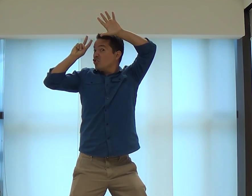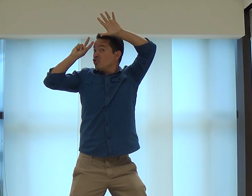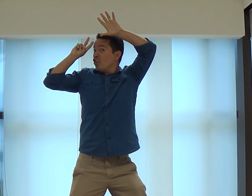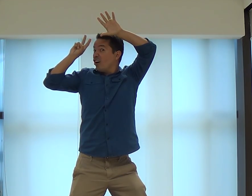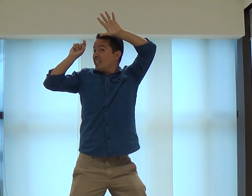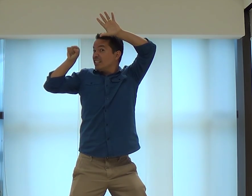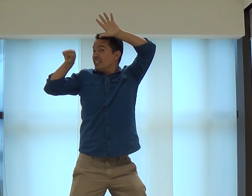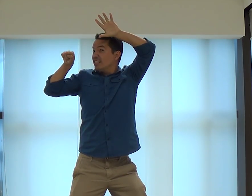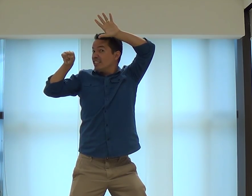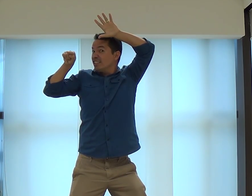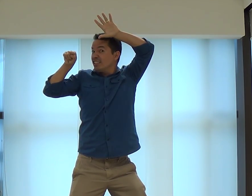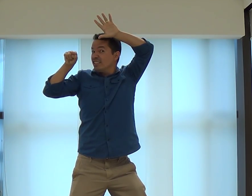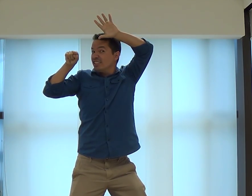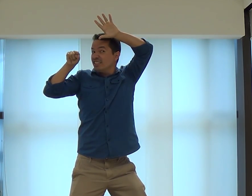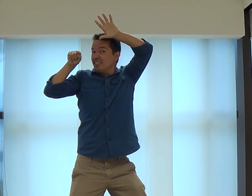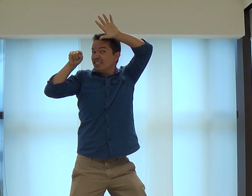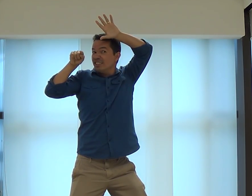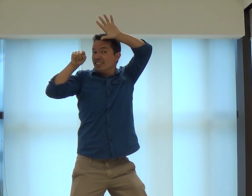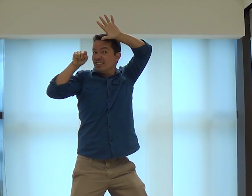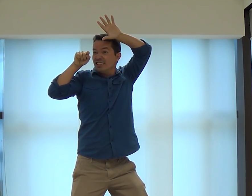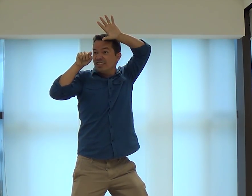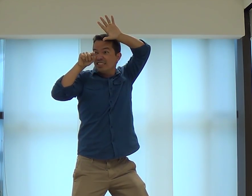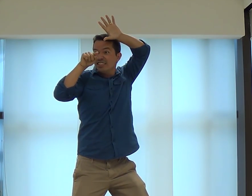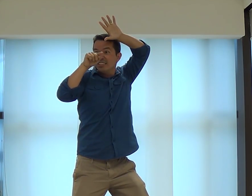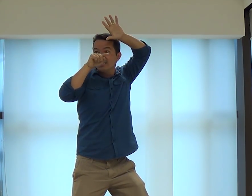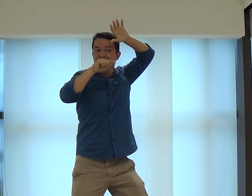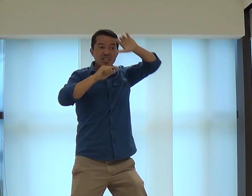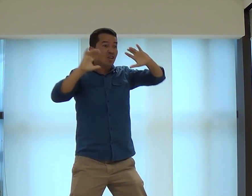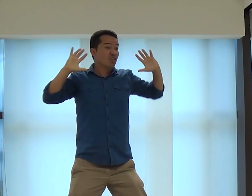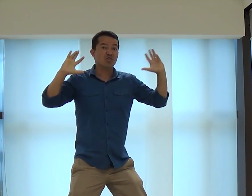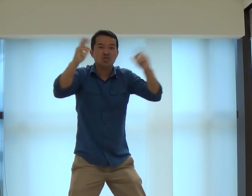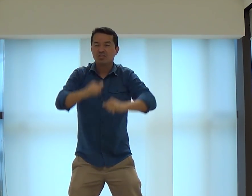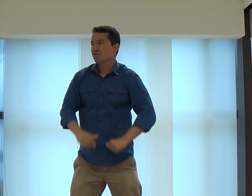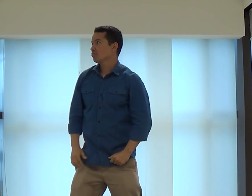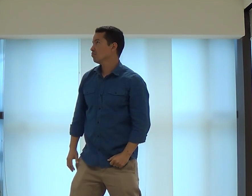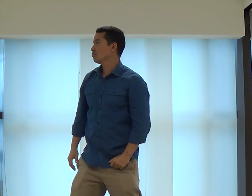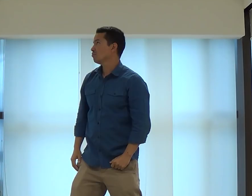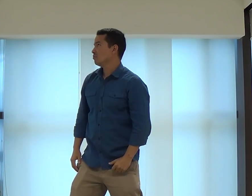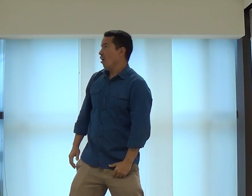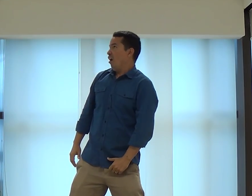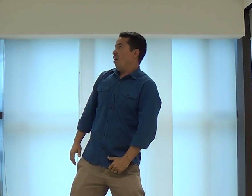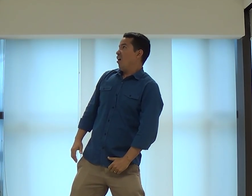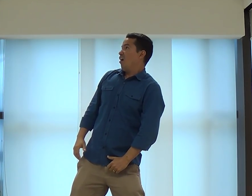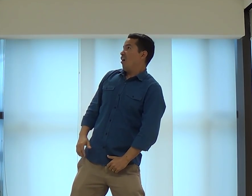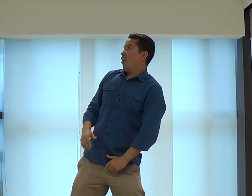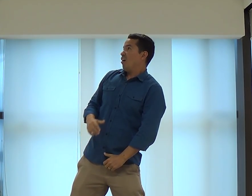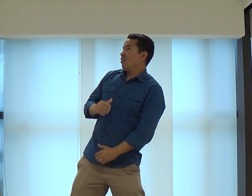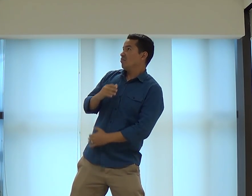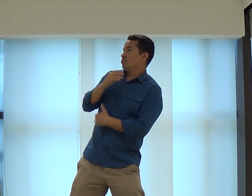coisas. A história da tua vida. Tudo. E você...